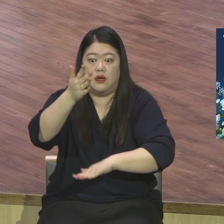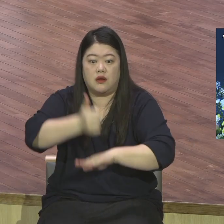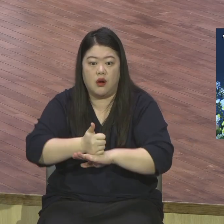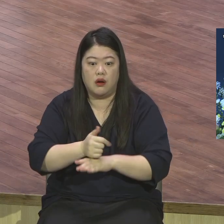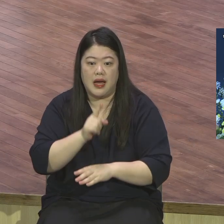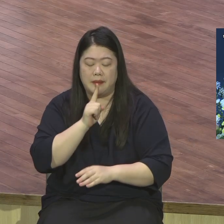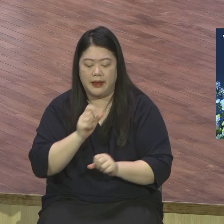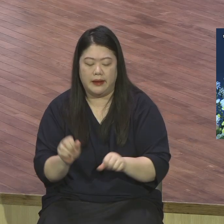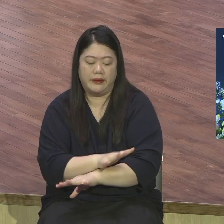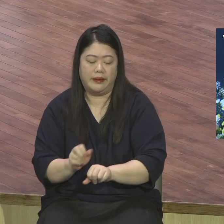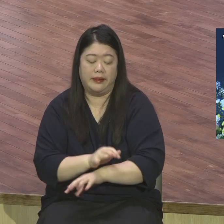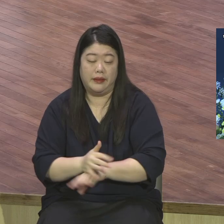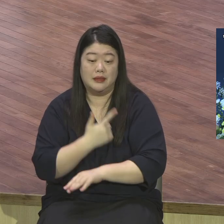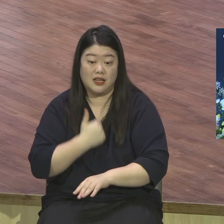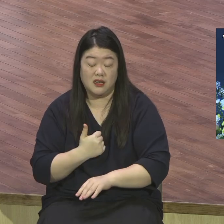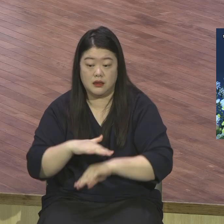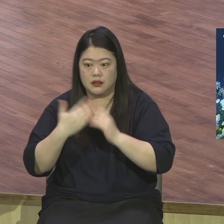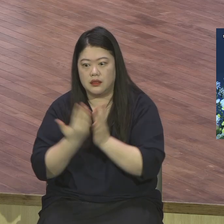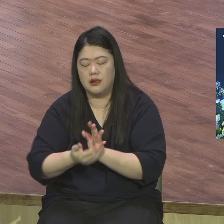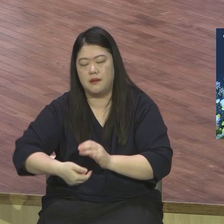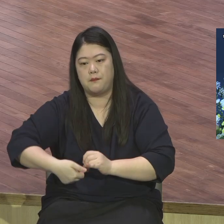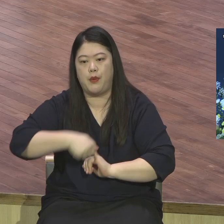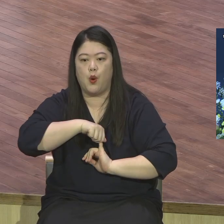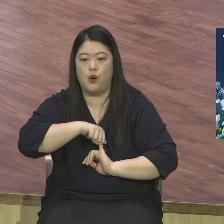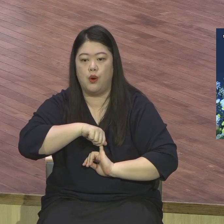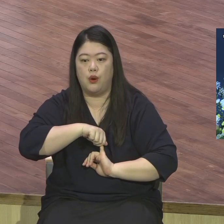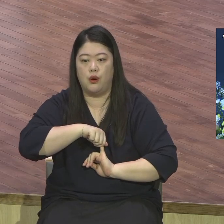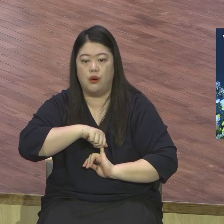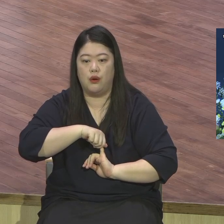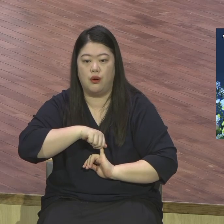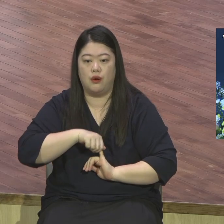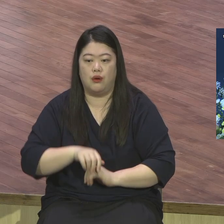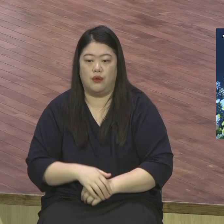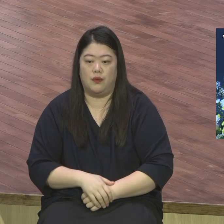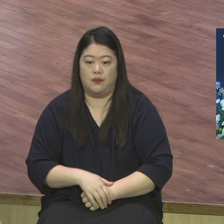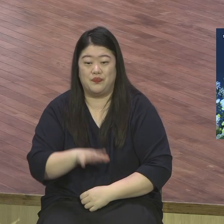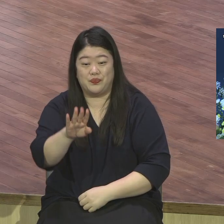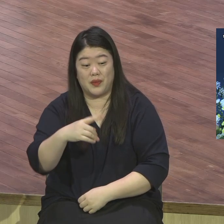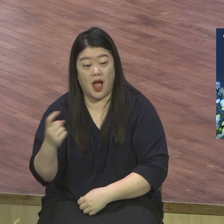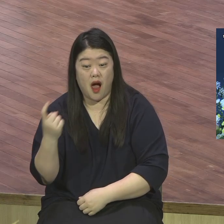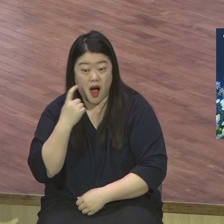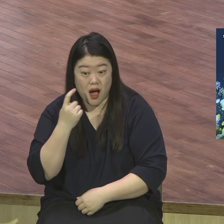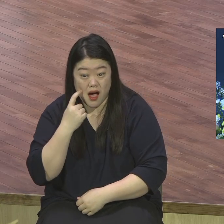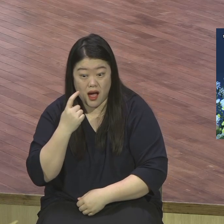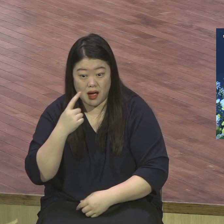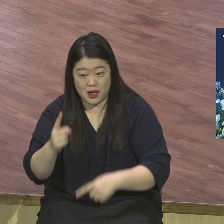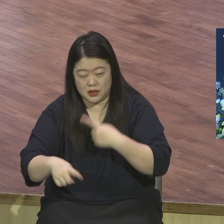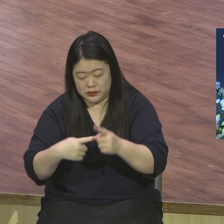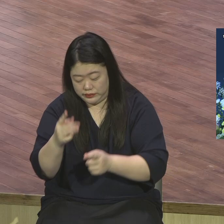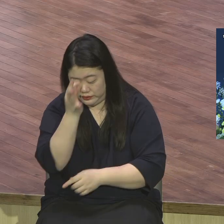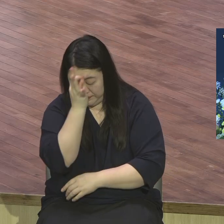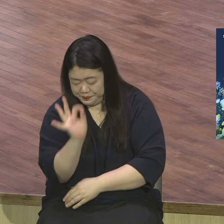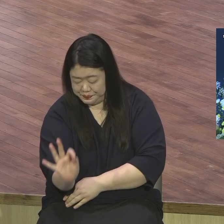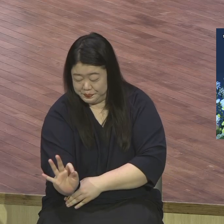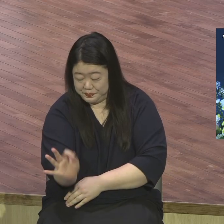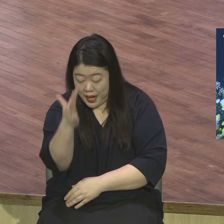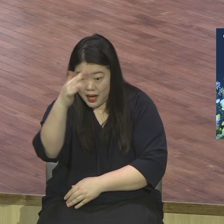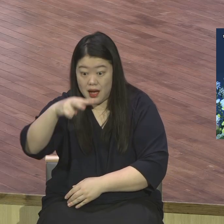아무리 잘 위소를 한다 할지라도 언젠가는 반드시 탈루가